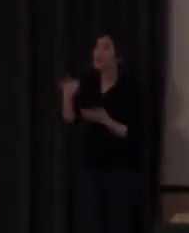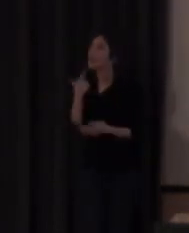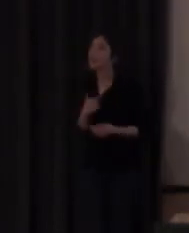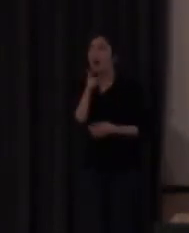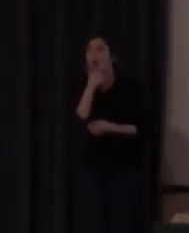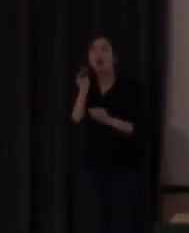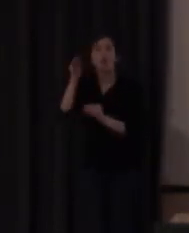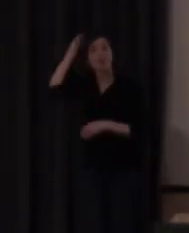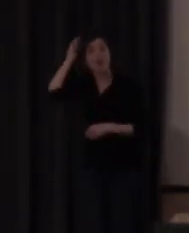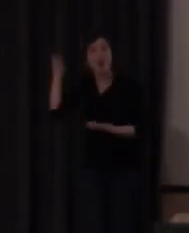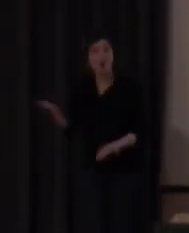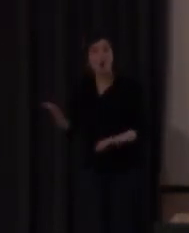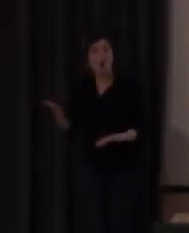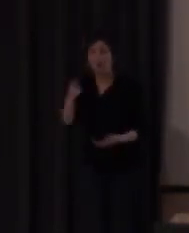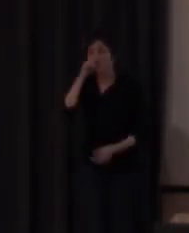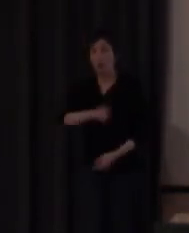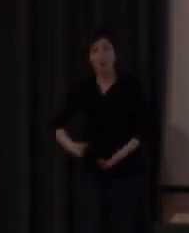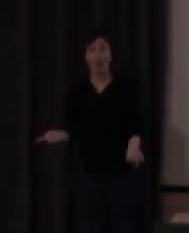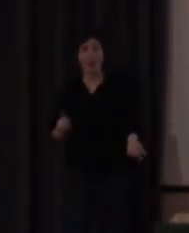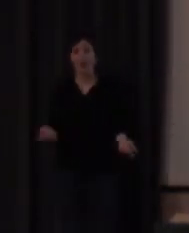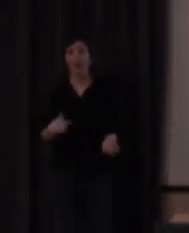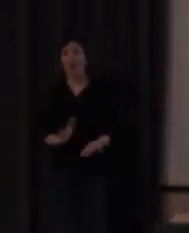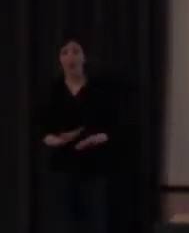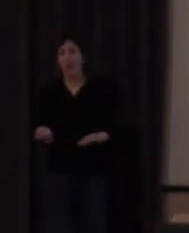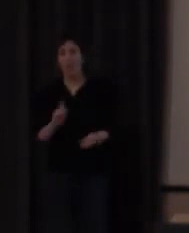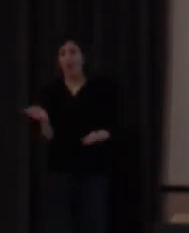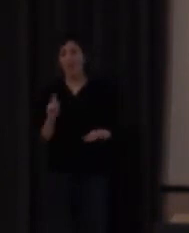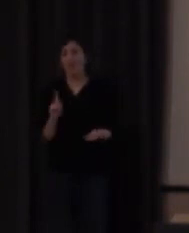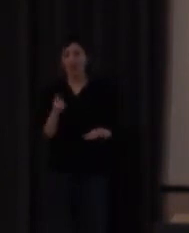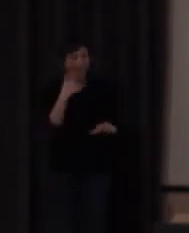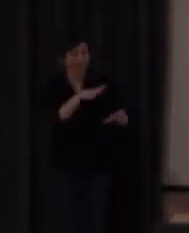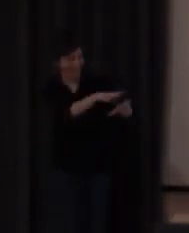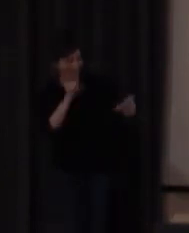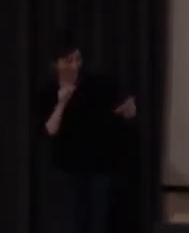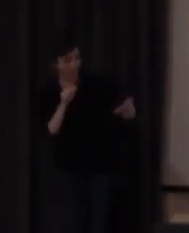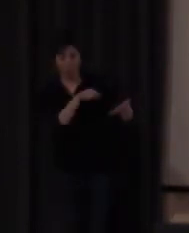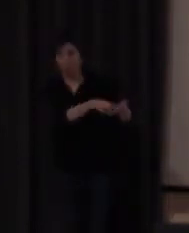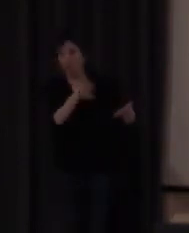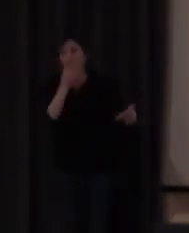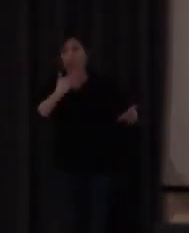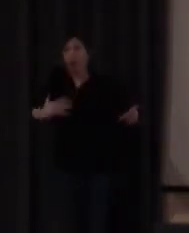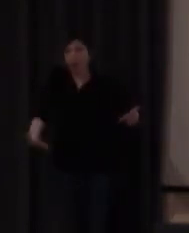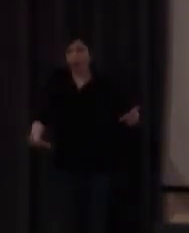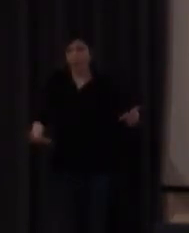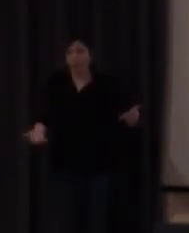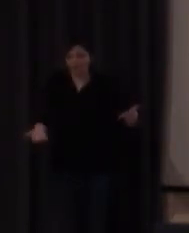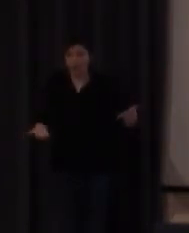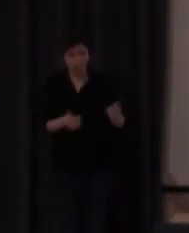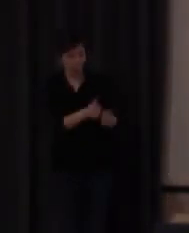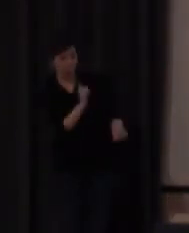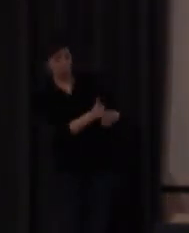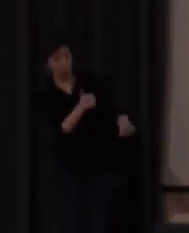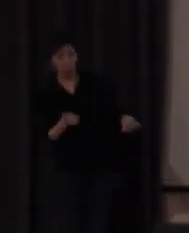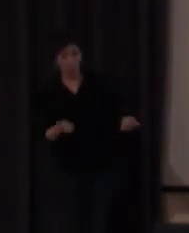pelo Pepita. No, eso no vale, eso no demuestra la comprensión del mensaje en sí. Eso puede ser fácilmente replicable, copiado,